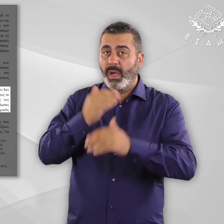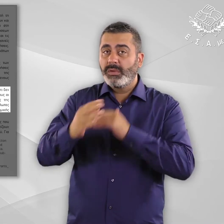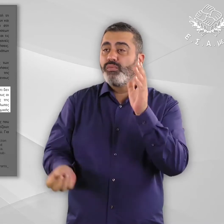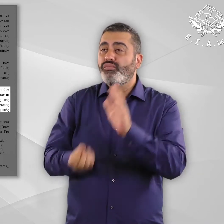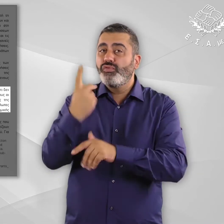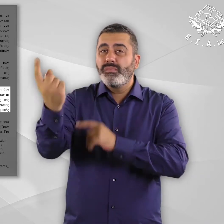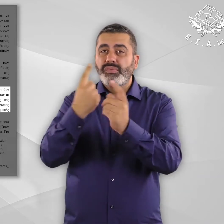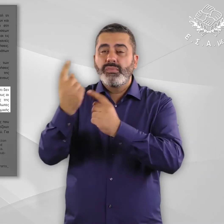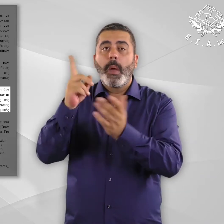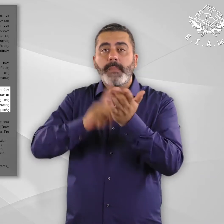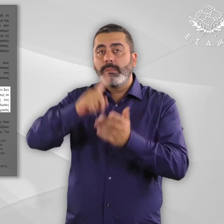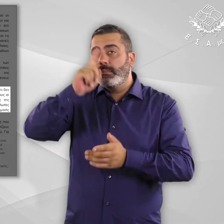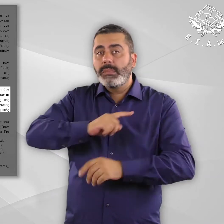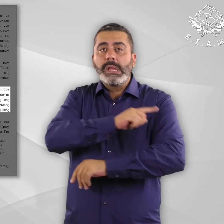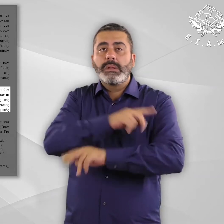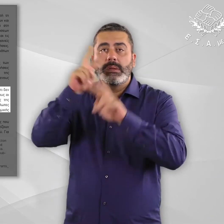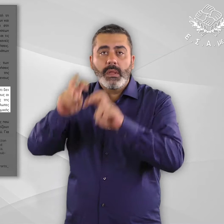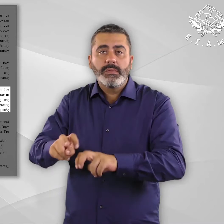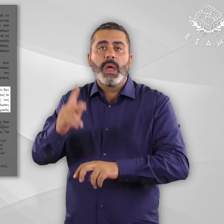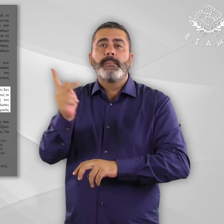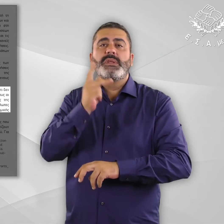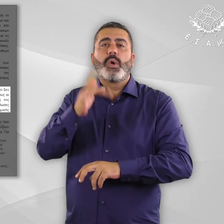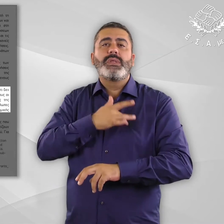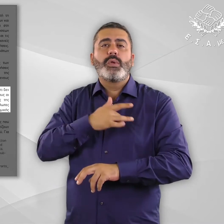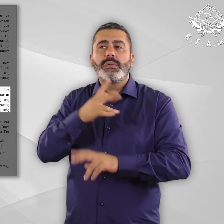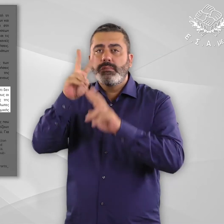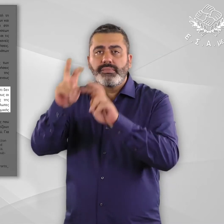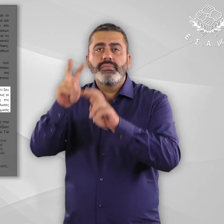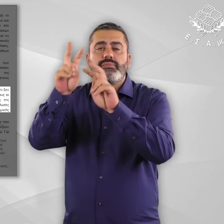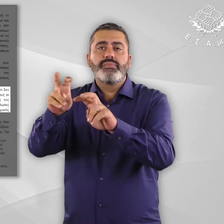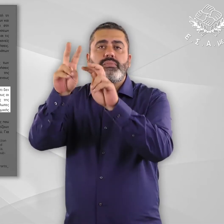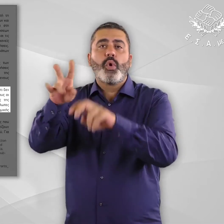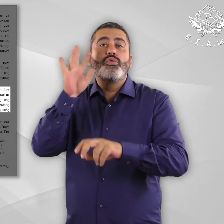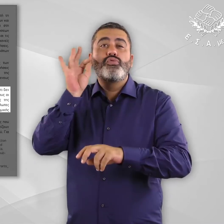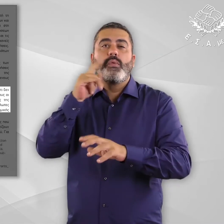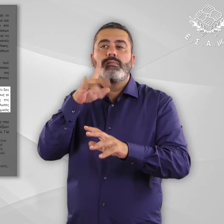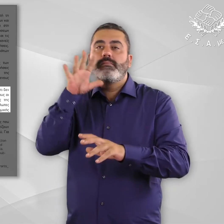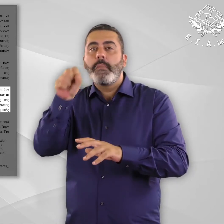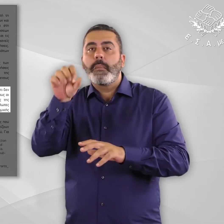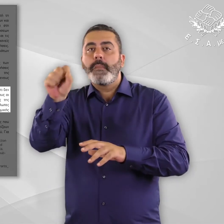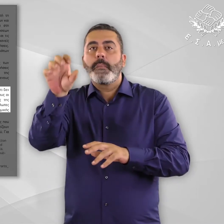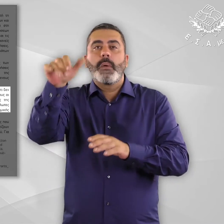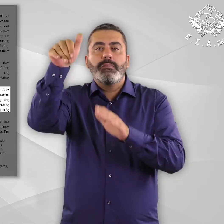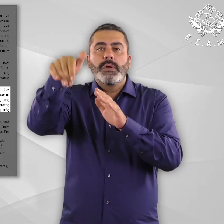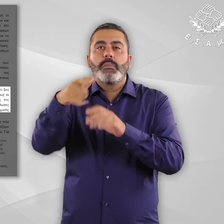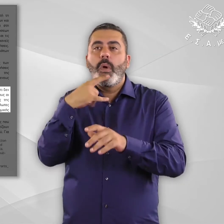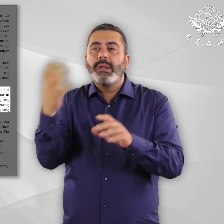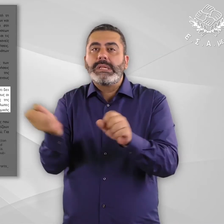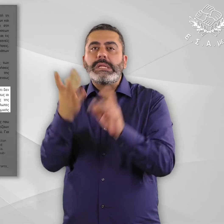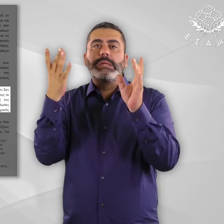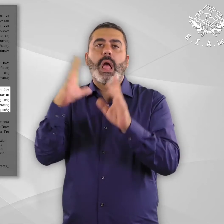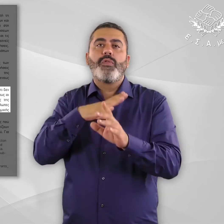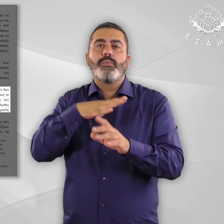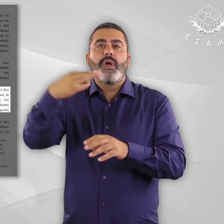ιατρικές και ψυχοκοινωνικές διαδικασίες της πρώτης υποδοχής ώστε να εντοπιστούν περαιτέρω ευάλωτες περιπτώσεις που ενδεχομένως να